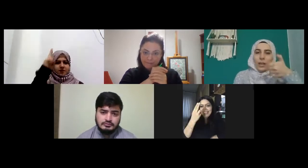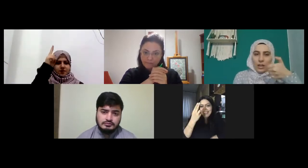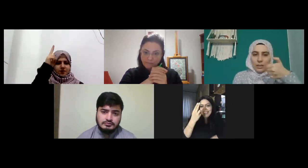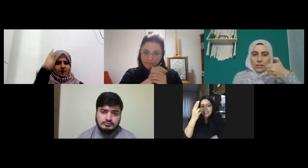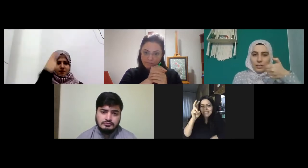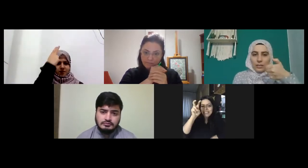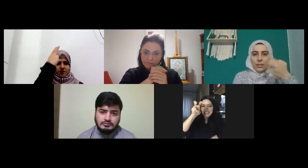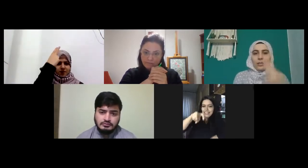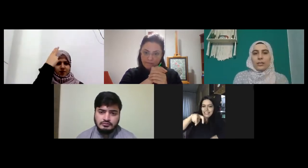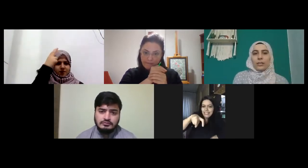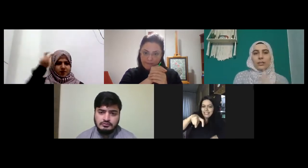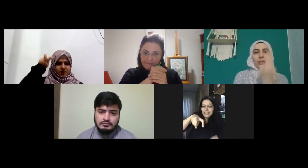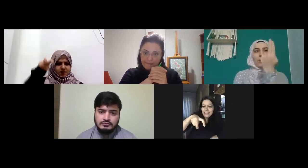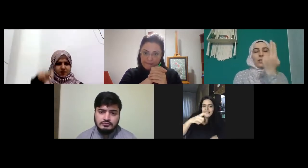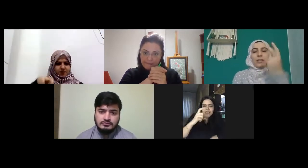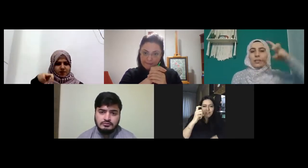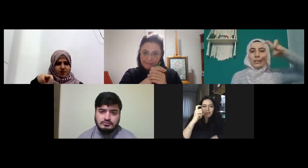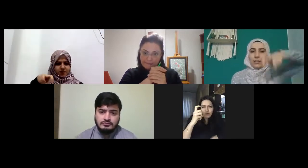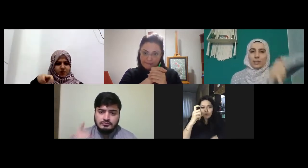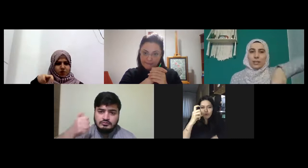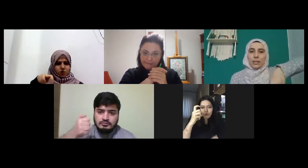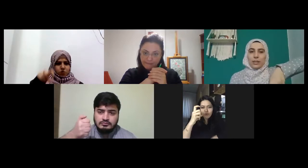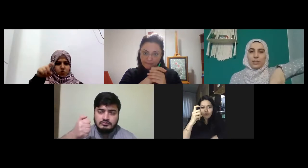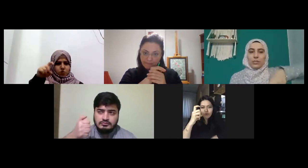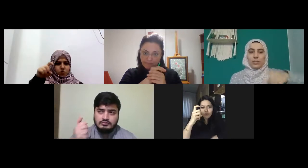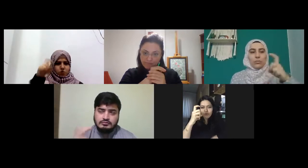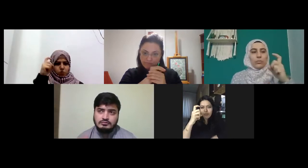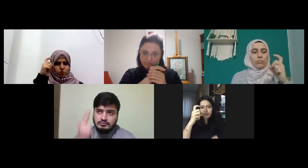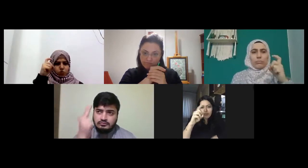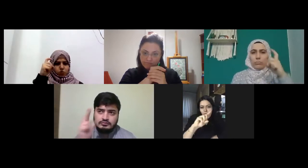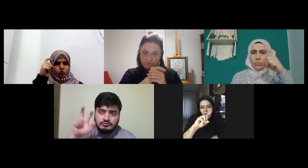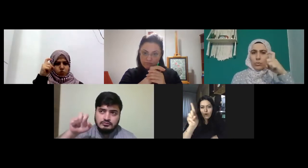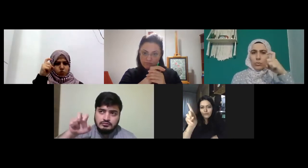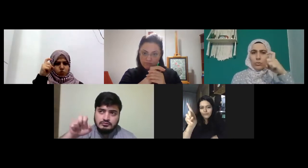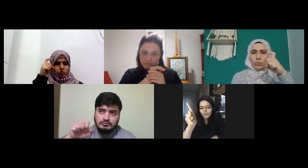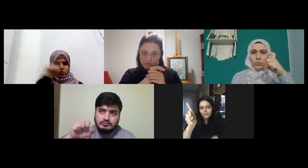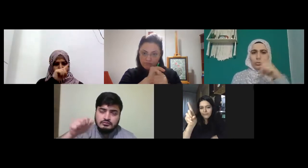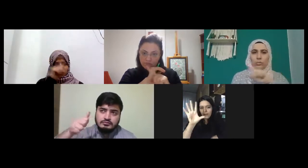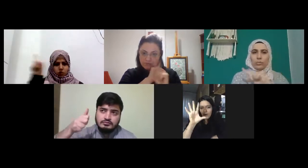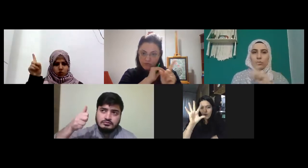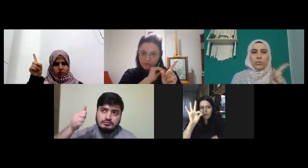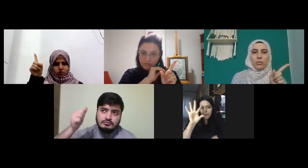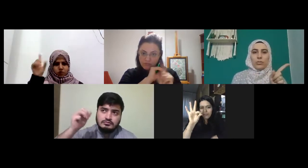sekiz dokuz on on bir